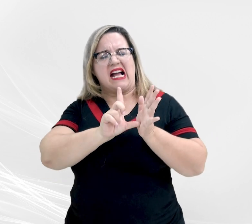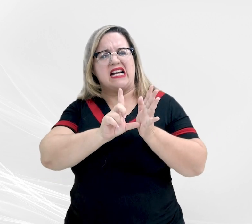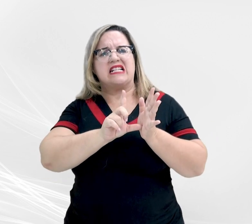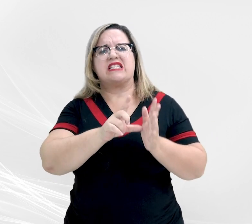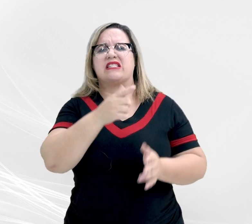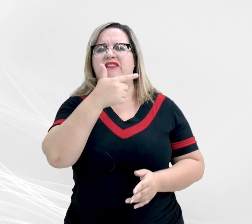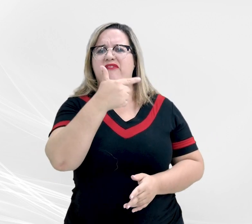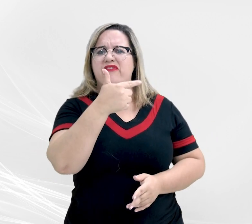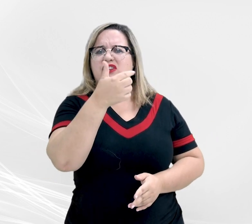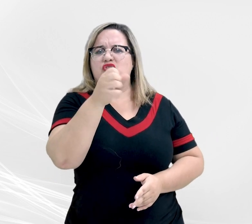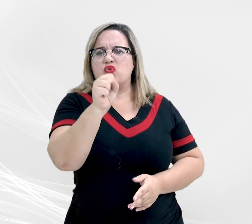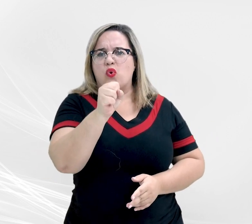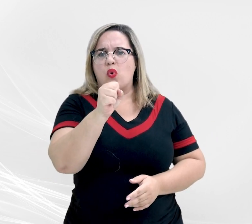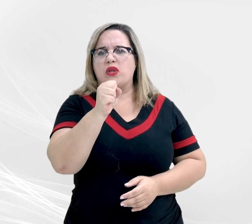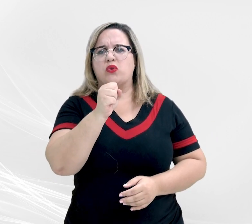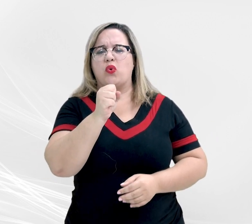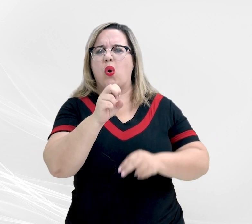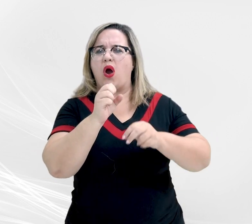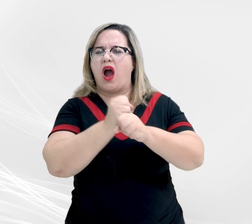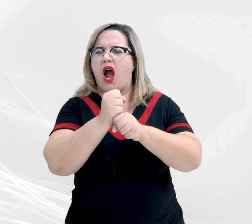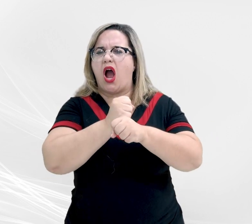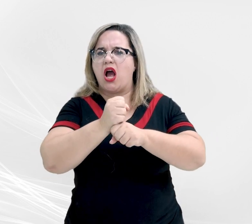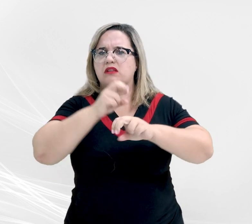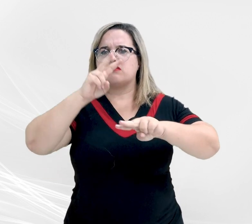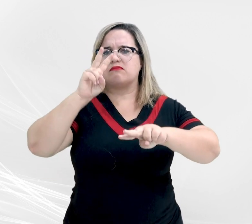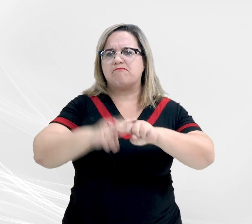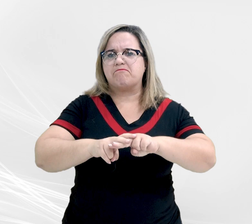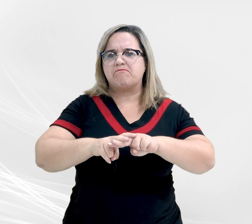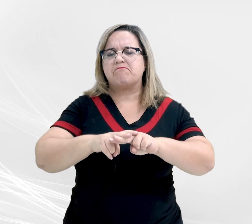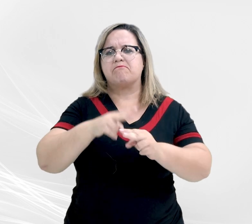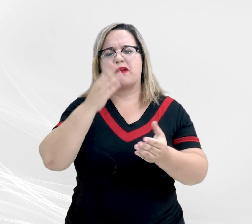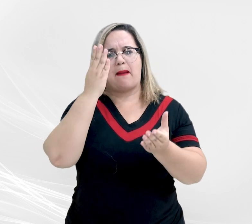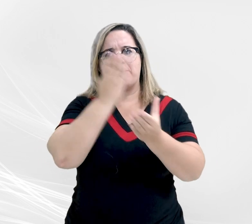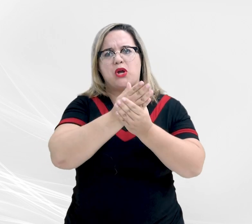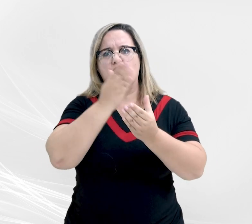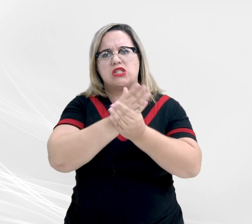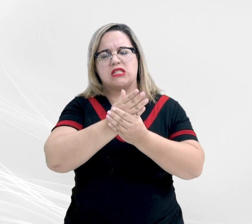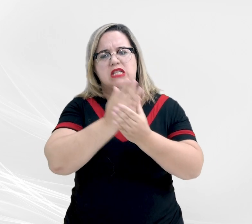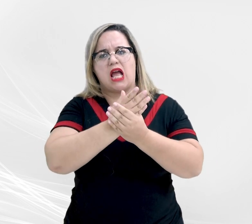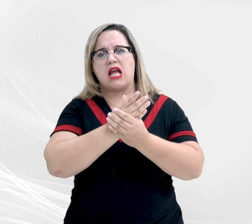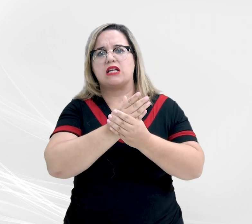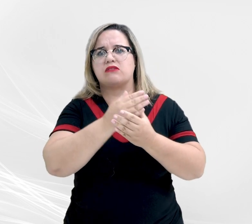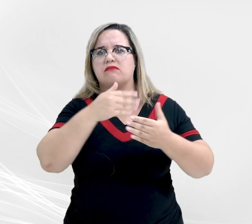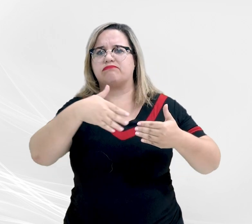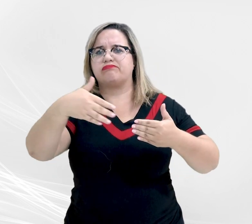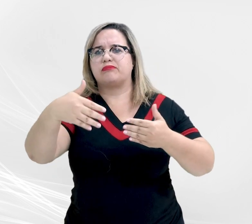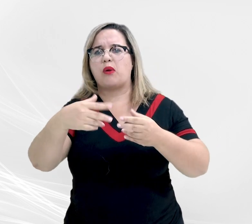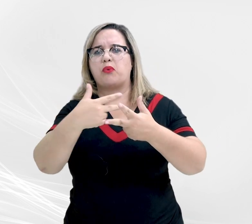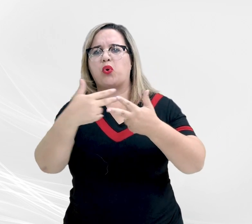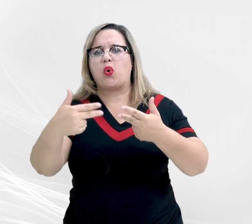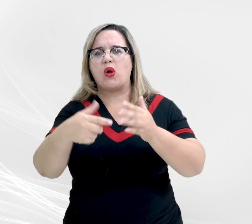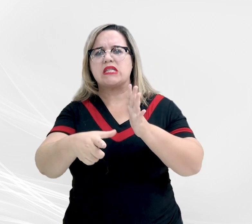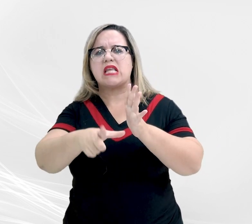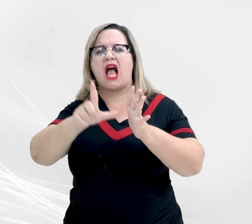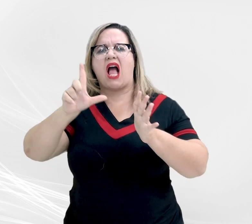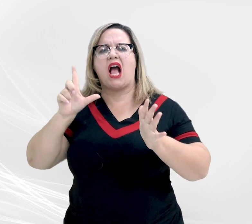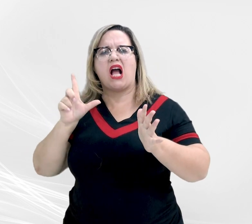28 anos de condenação, transitado em julgado, por fatos anteriores e posteriores